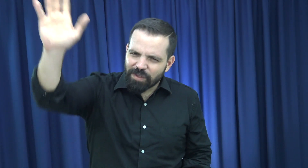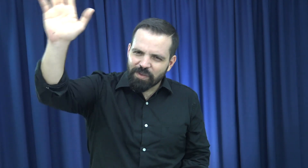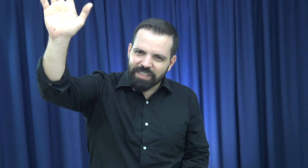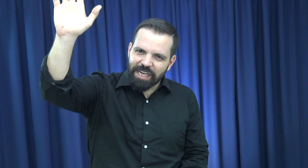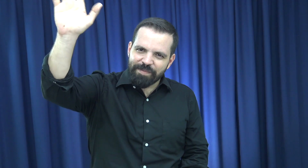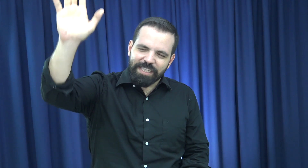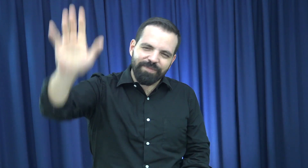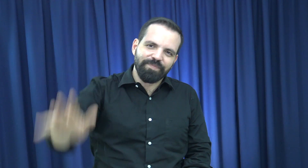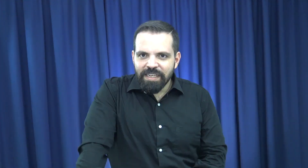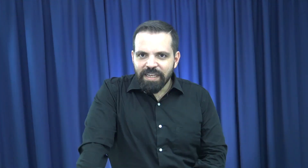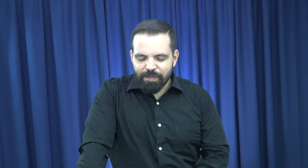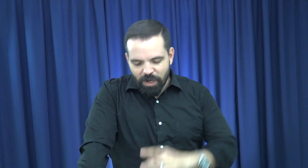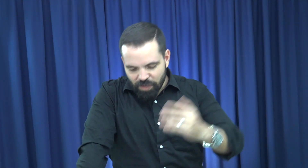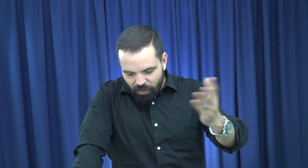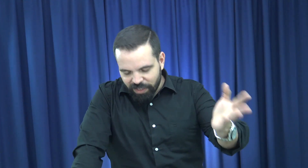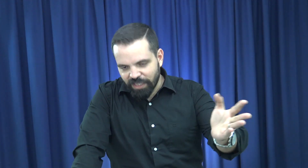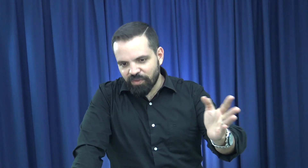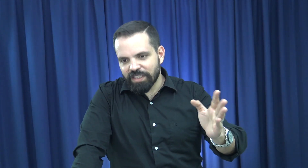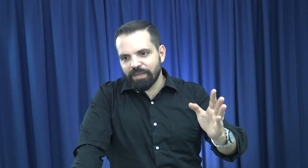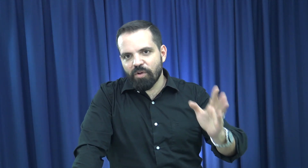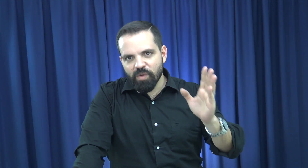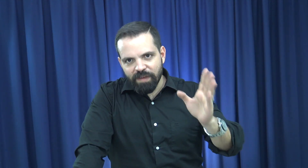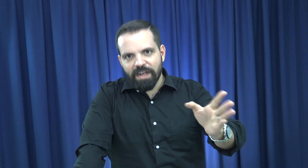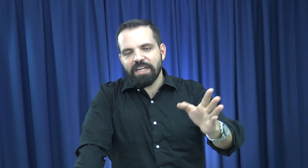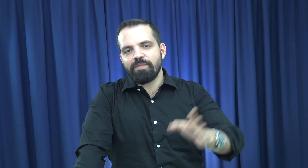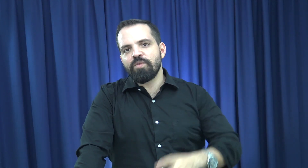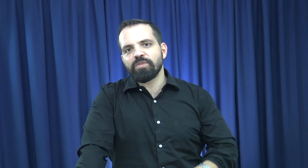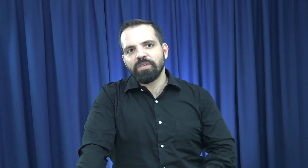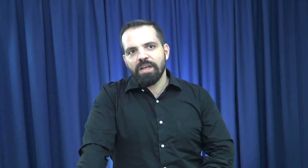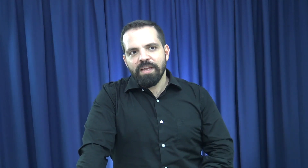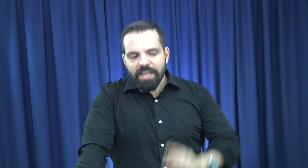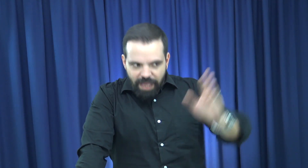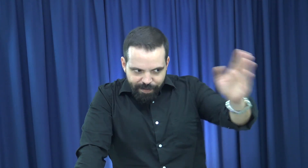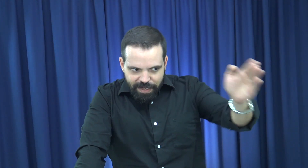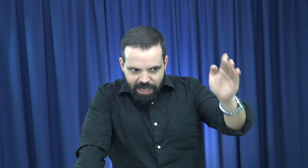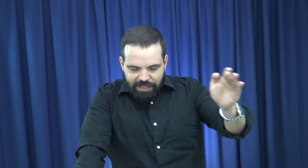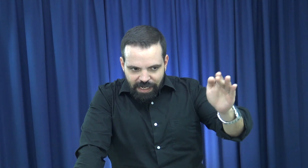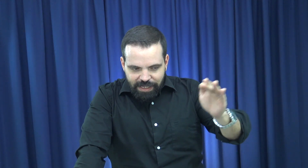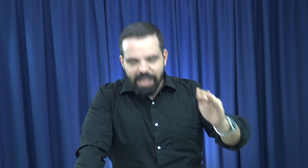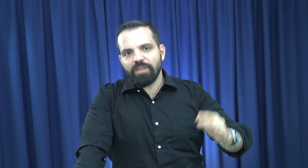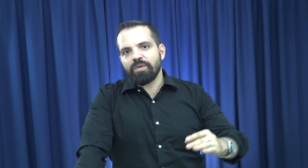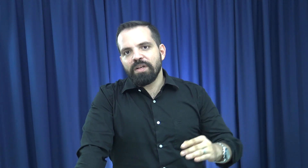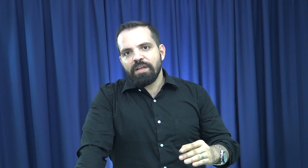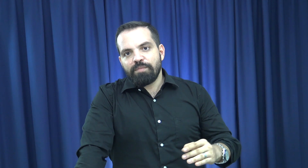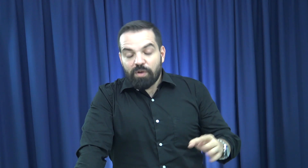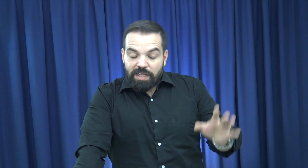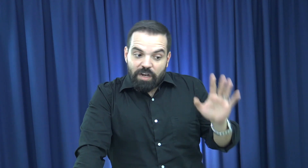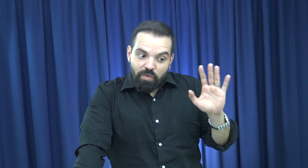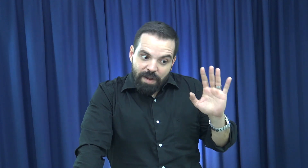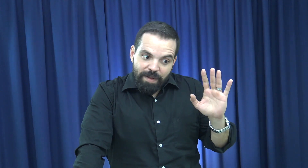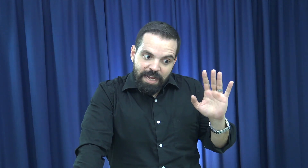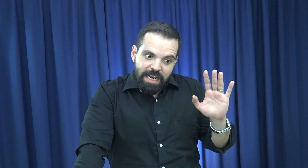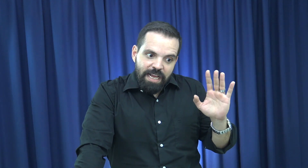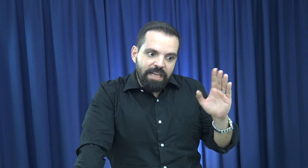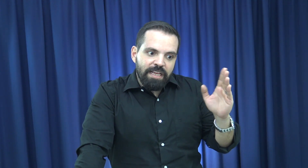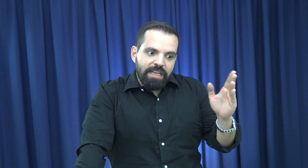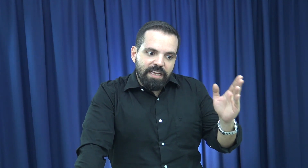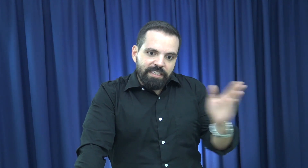¿Cuántos dicen amén? Hermanos que cuentan su testimonio, que iban en el bus y que ahí venían asaltando, pero que de alguna manera el